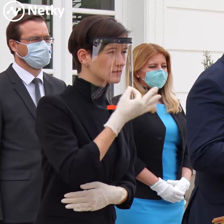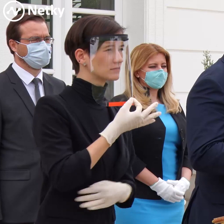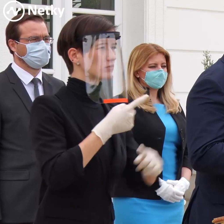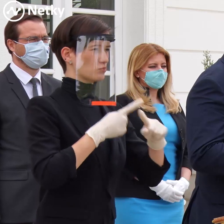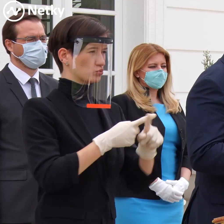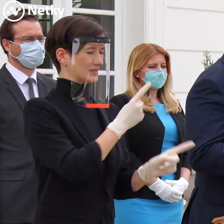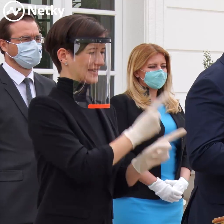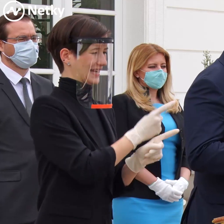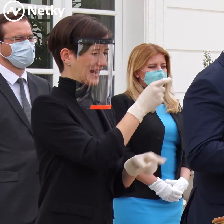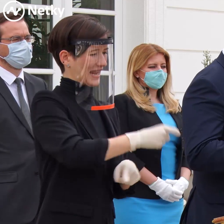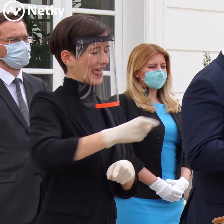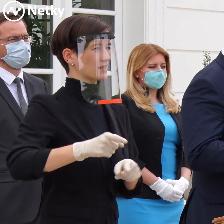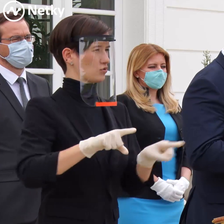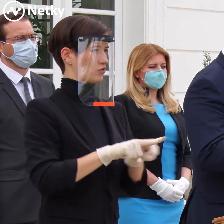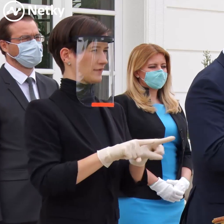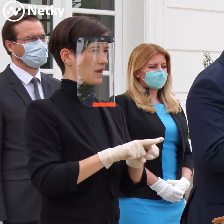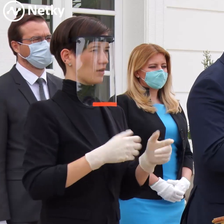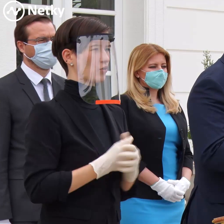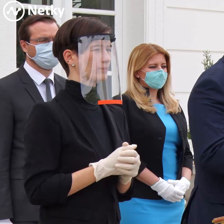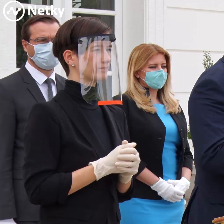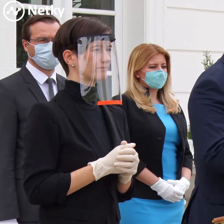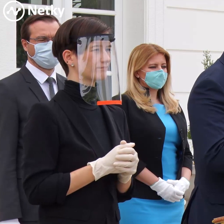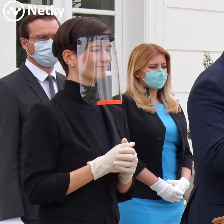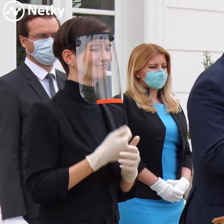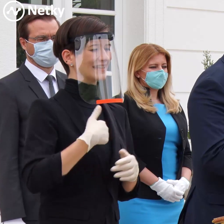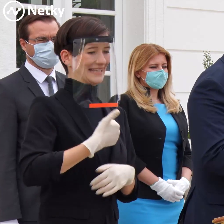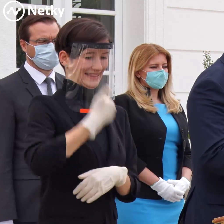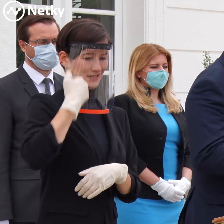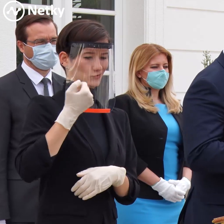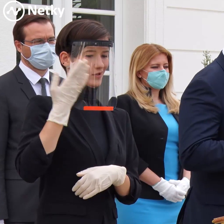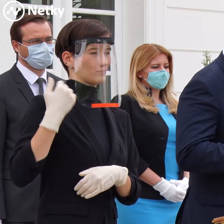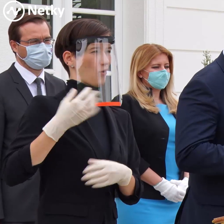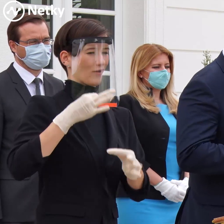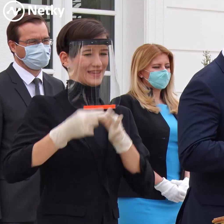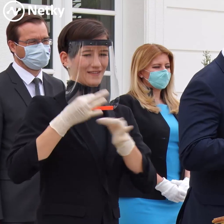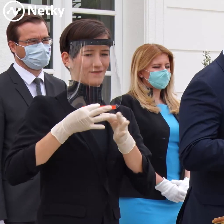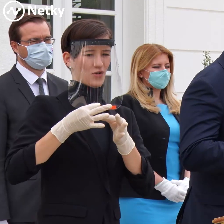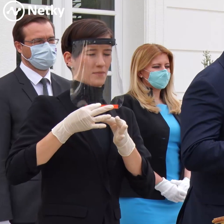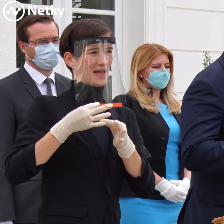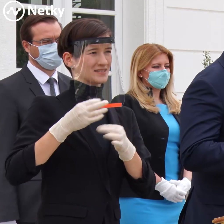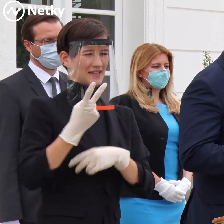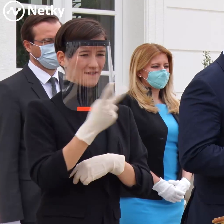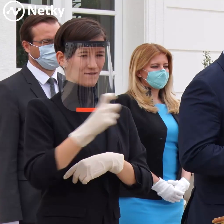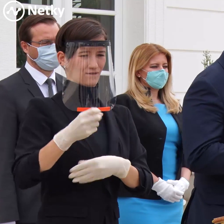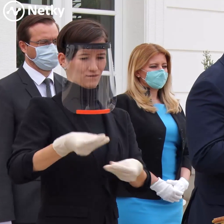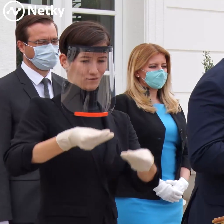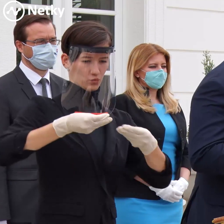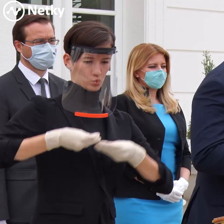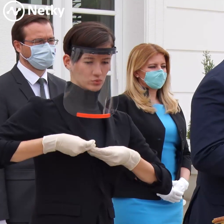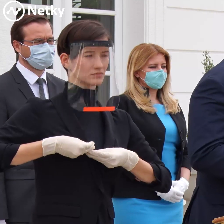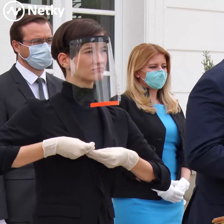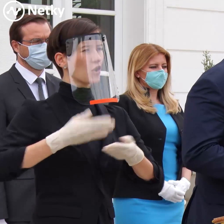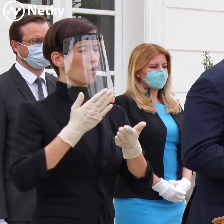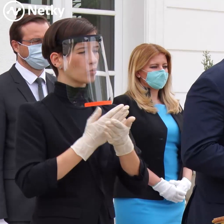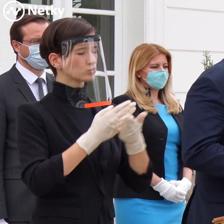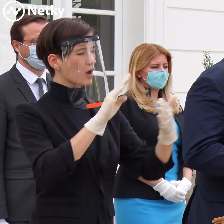vyšších územných celkov urobili už minulý týždeň kompletný prehľad, koľko zamestnancov a koľko klientov po jednotlivých krajoch, aby sme naozaj